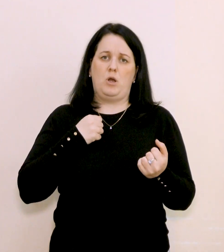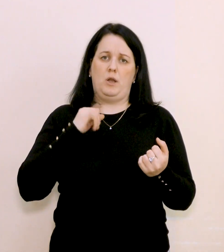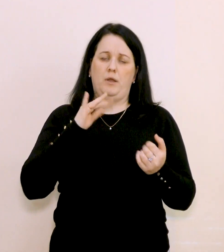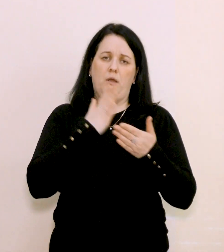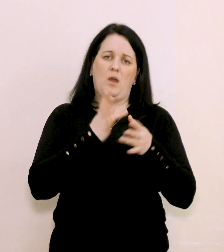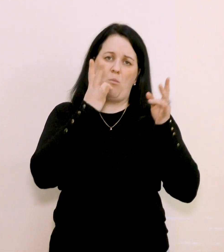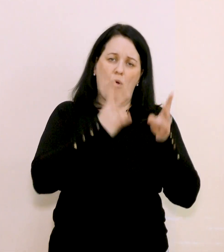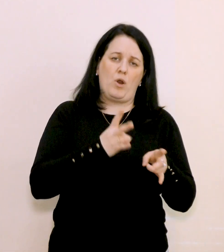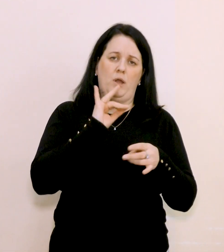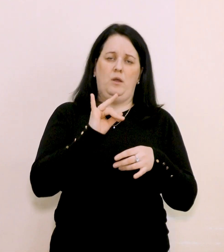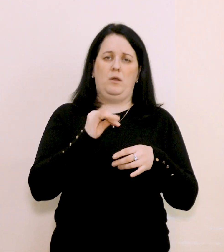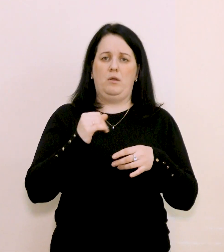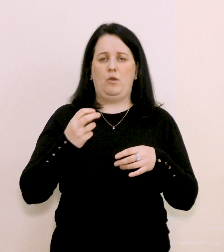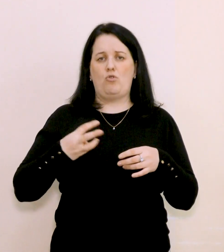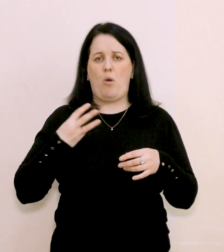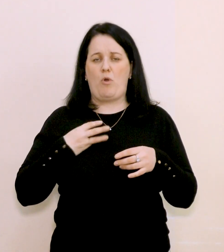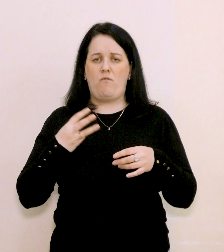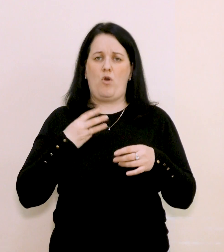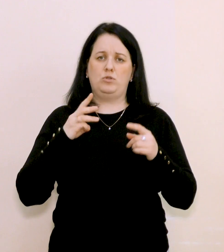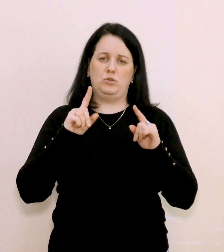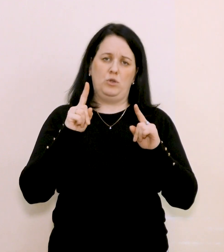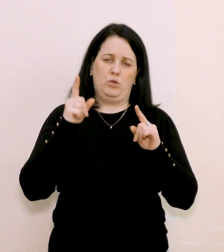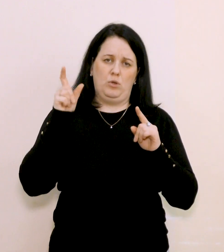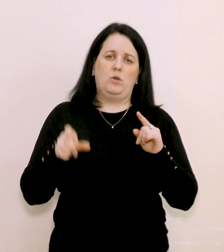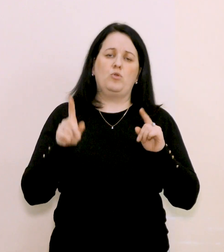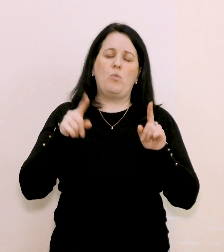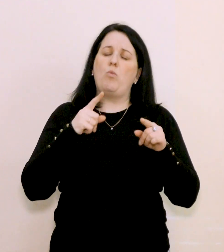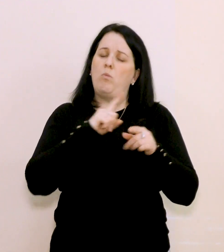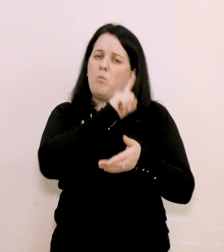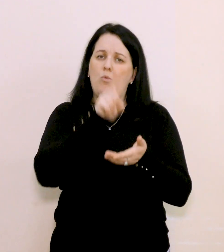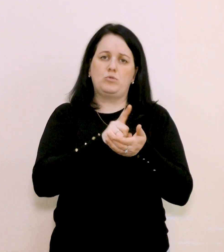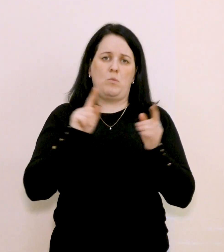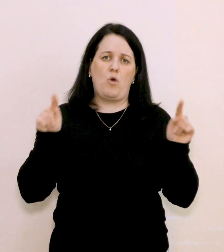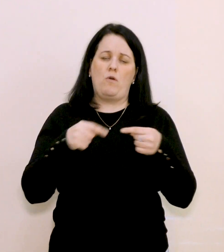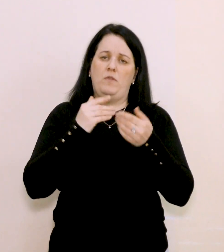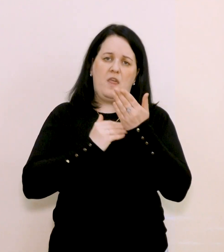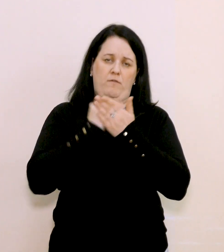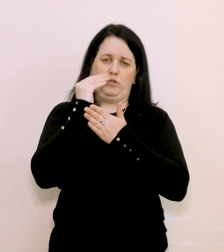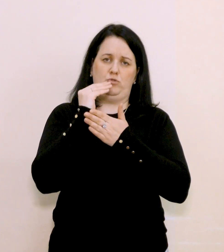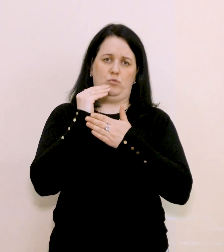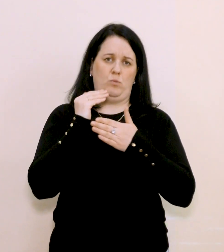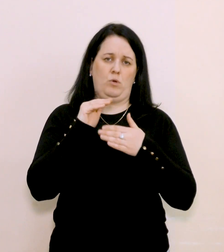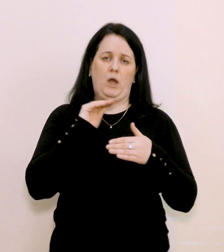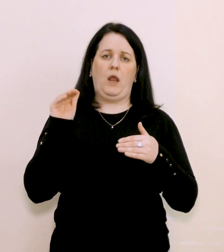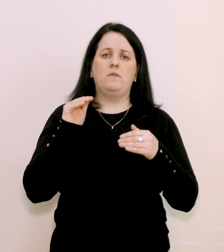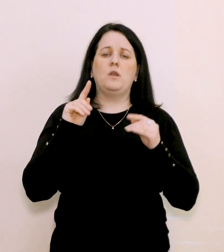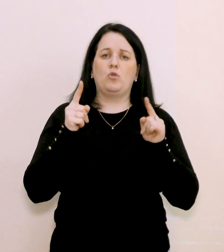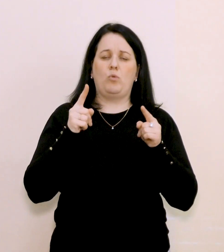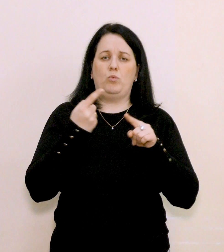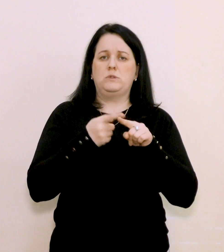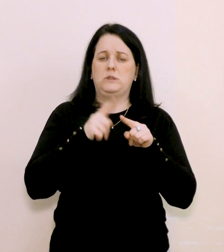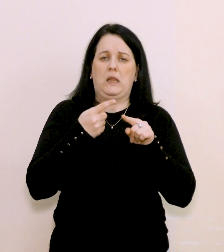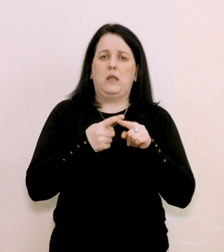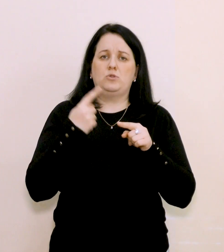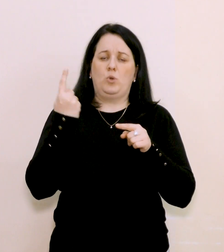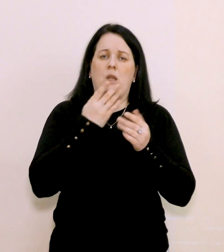поранені, добровольці і хлопці. Тому мусимо все організувати на найвищому рівні, тому це